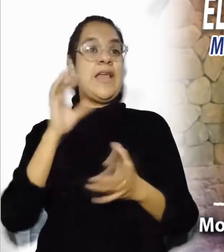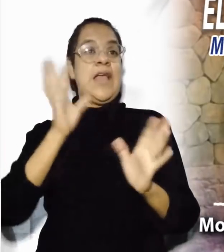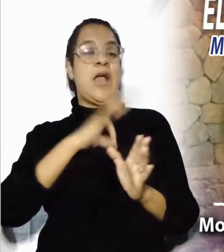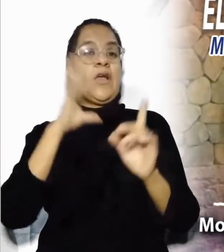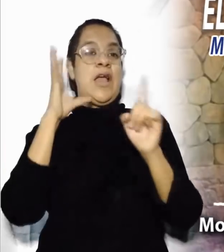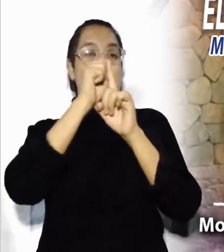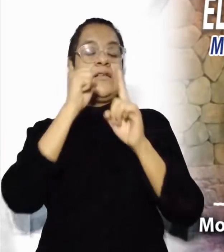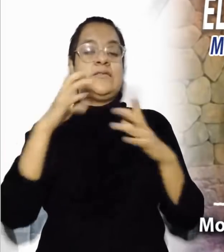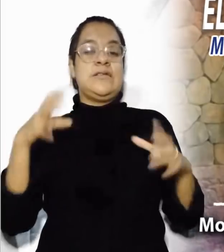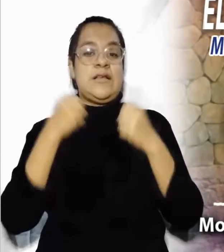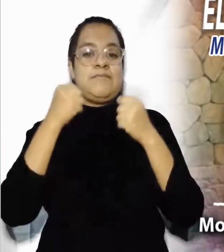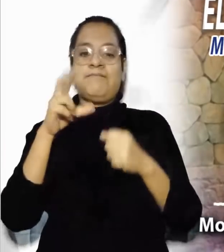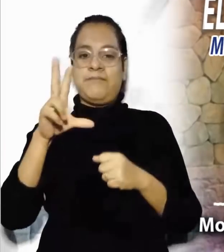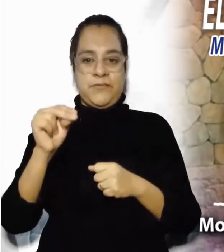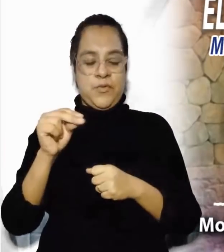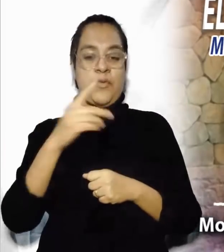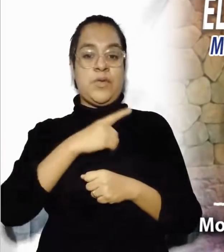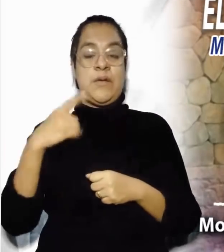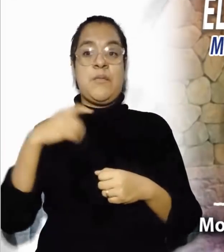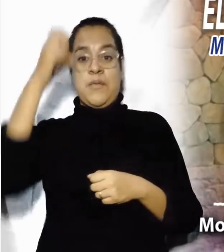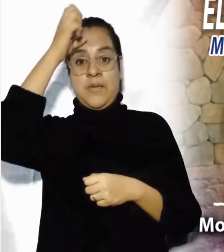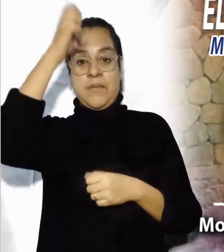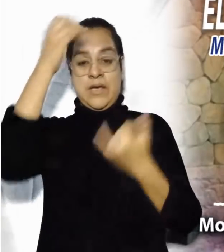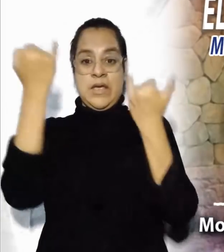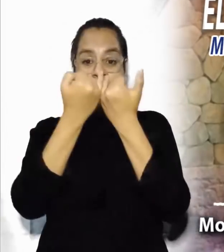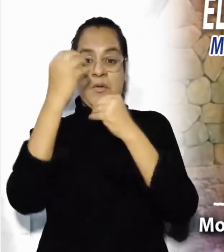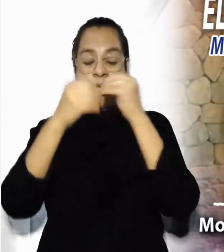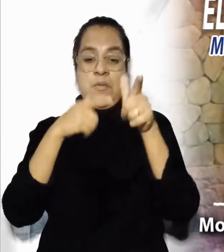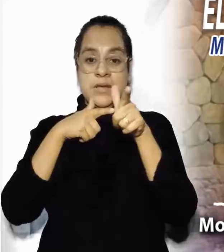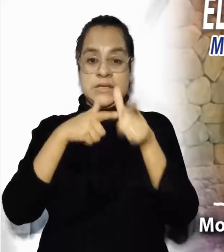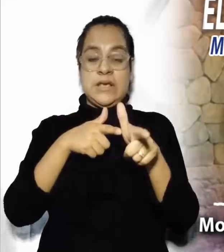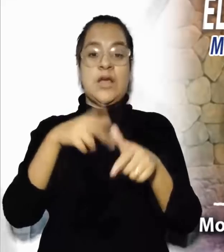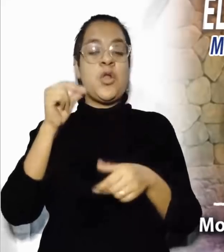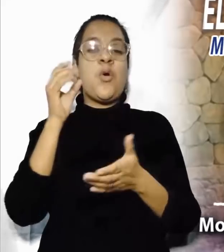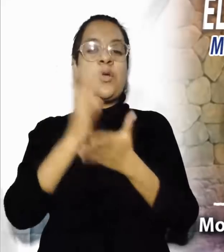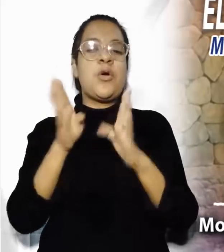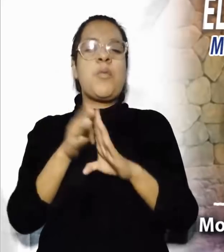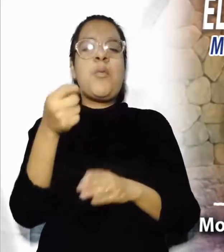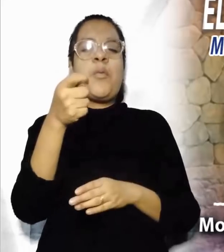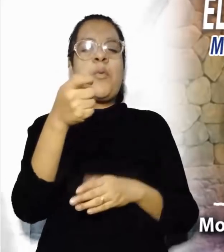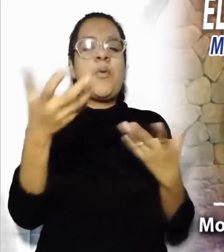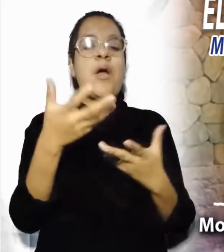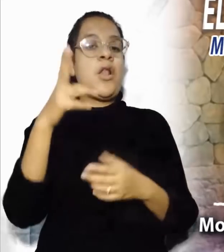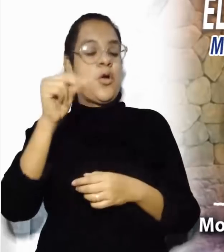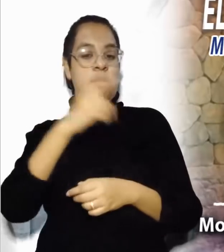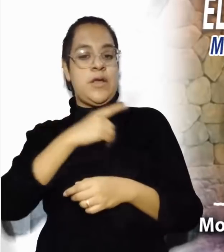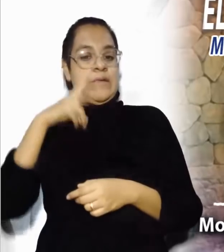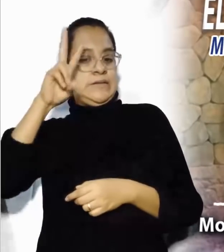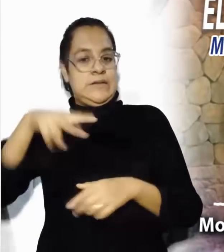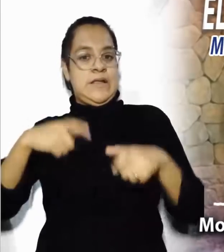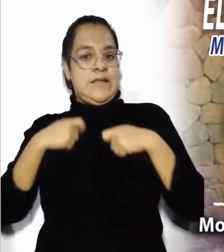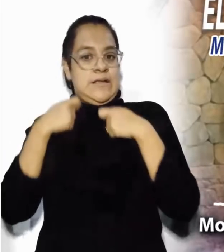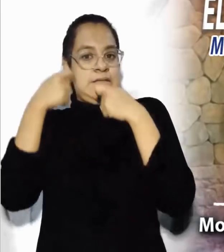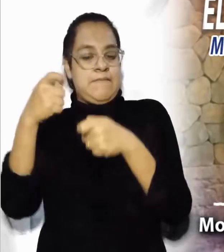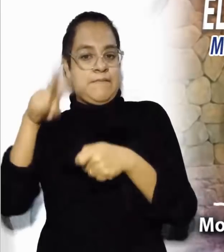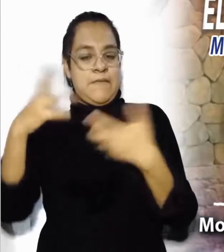conforme al Evangelio. No se trata de hacer lo mínimo, se trata de una entrega total. No se trata sólo